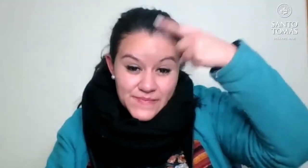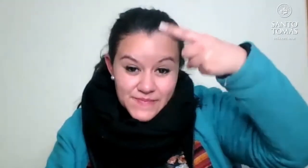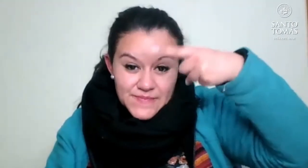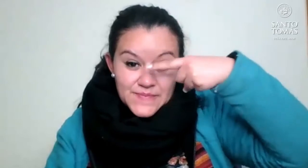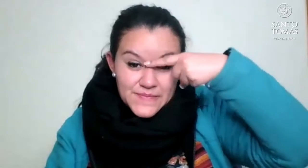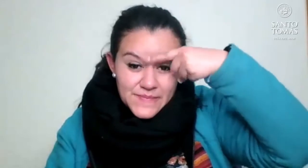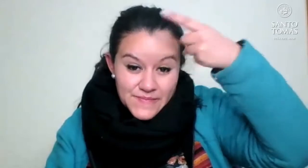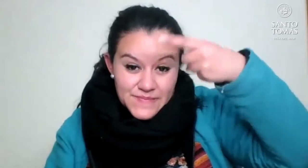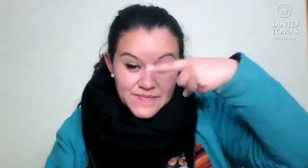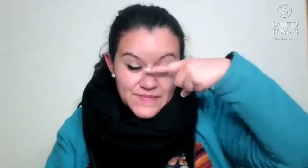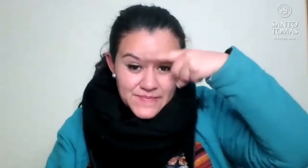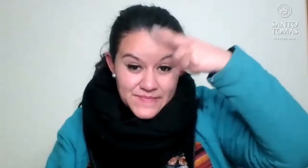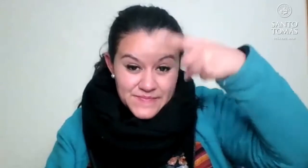San Antonio.